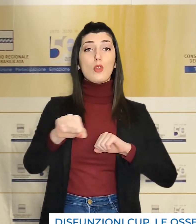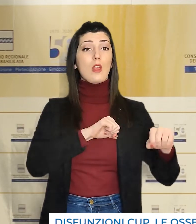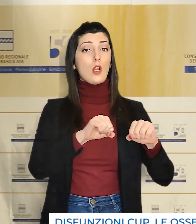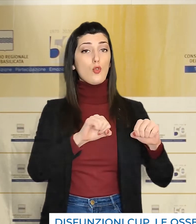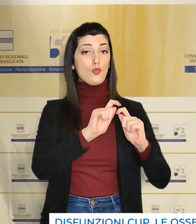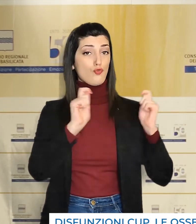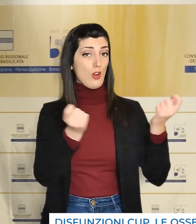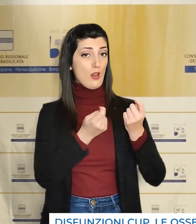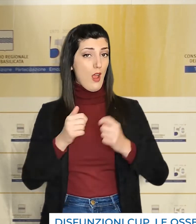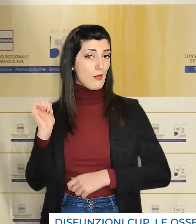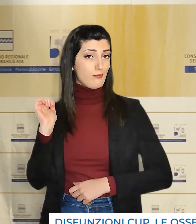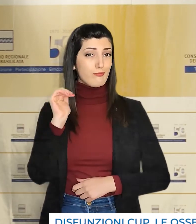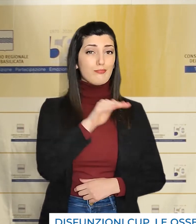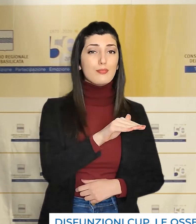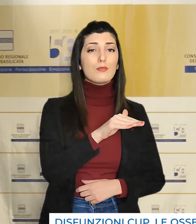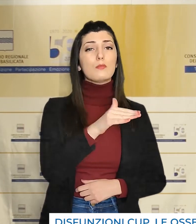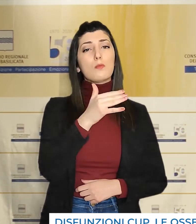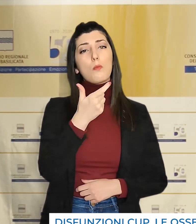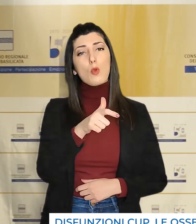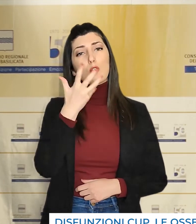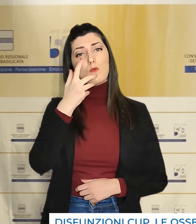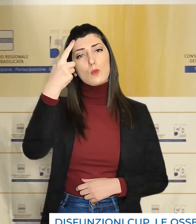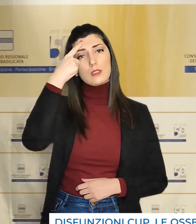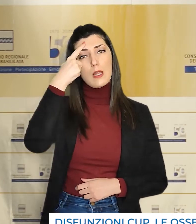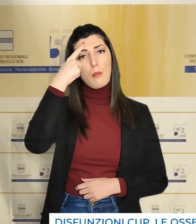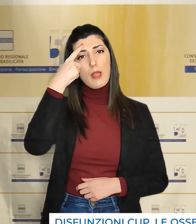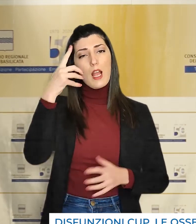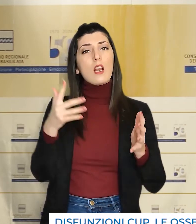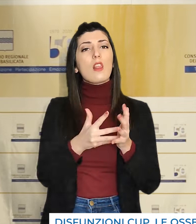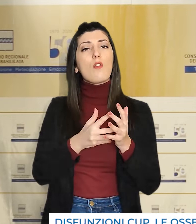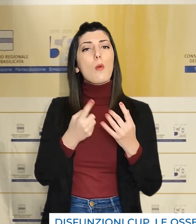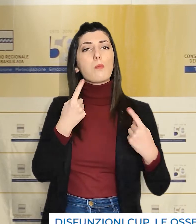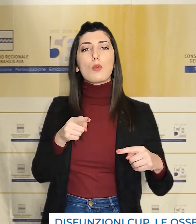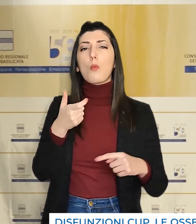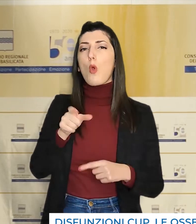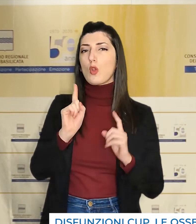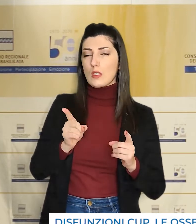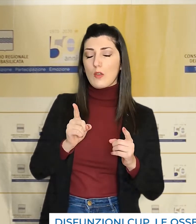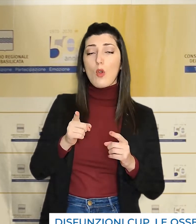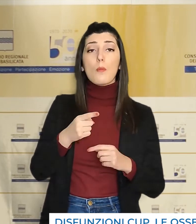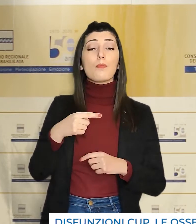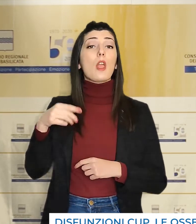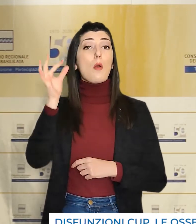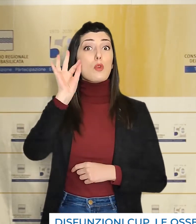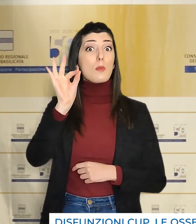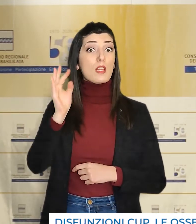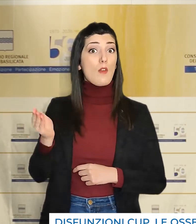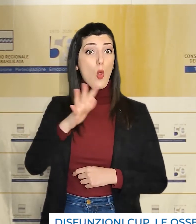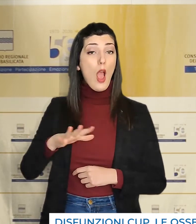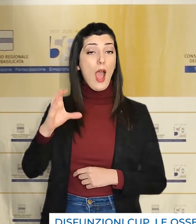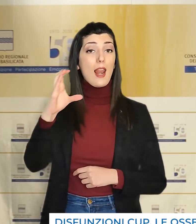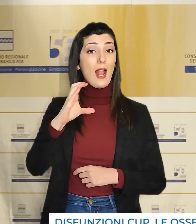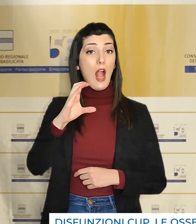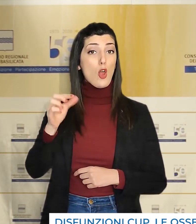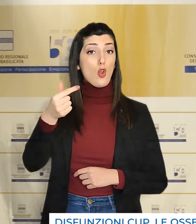Perrino, che ha scritto al direttore generale per conoscere le ragioni di questo tilt. A parere del